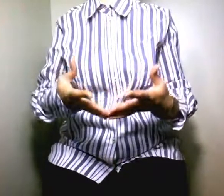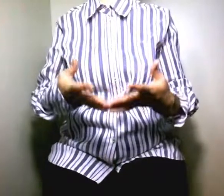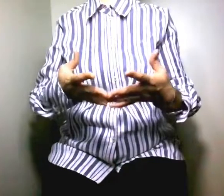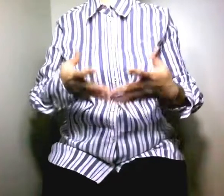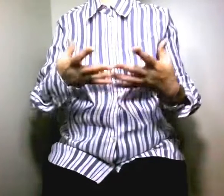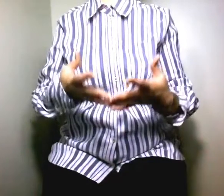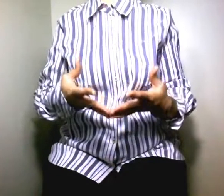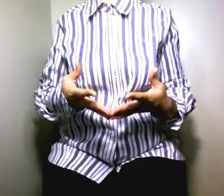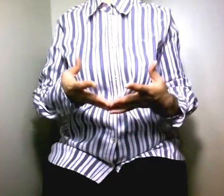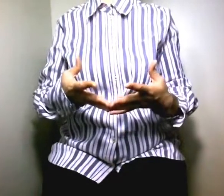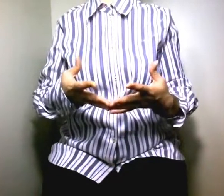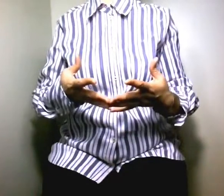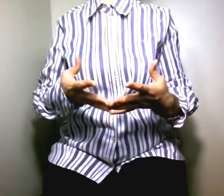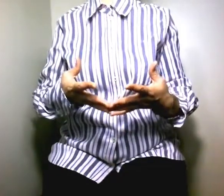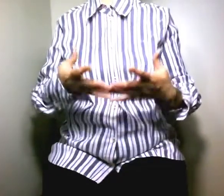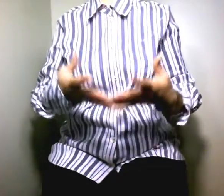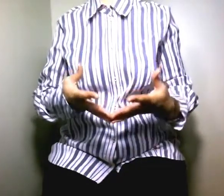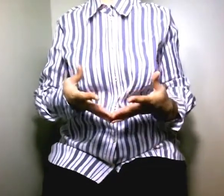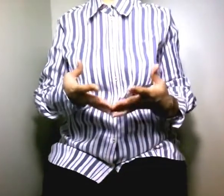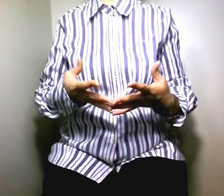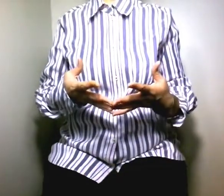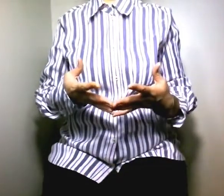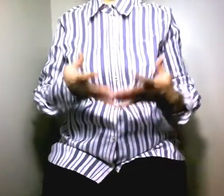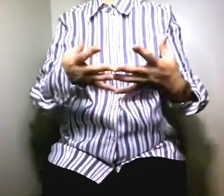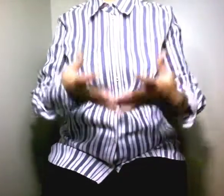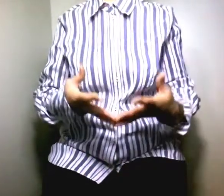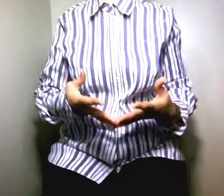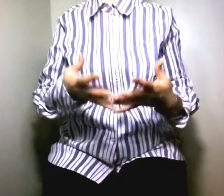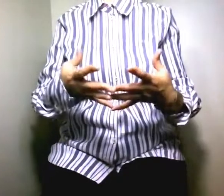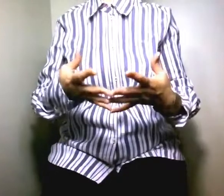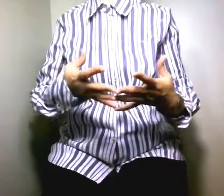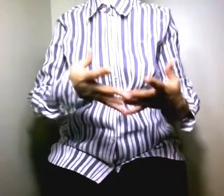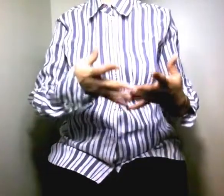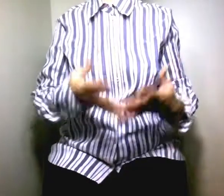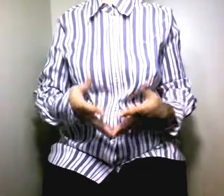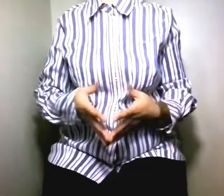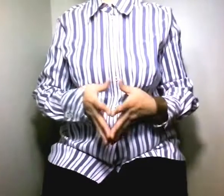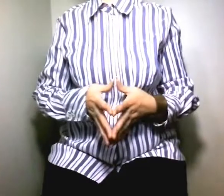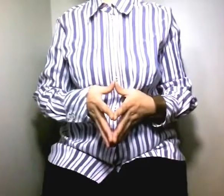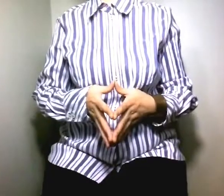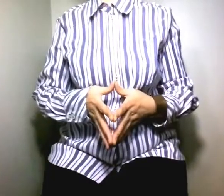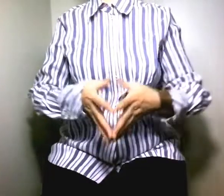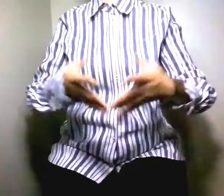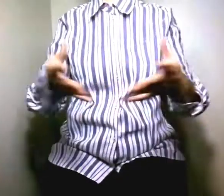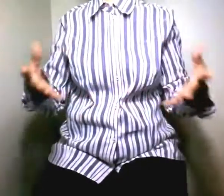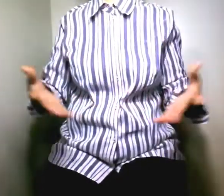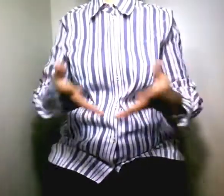والخصوبة اتخذوا منهم علما لهم بينما هذا